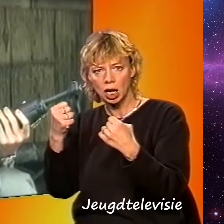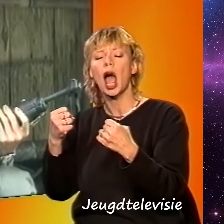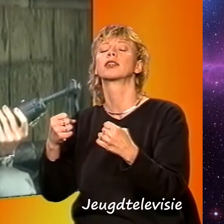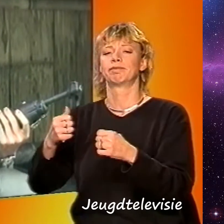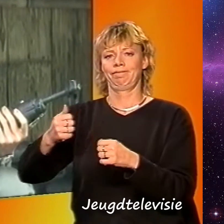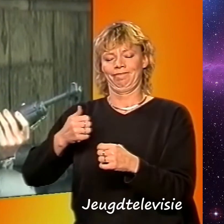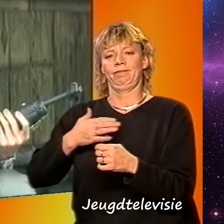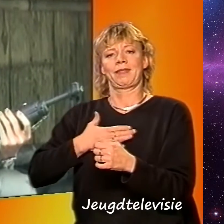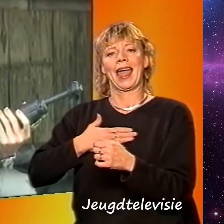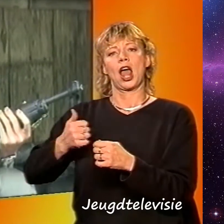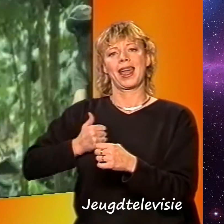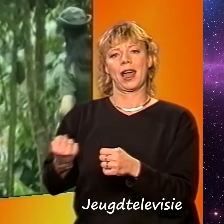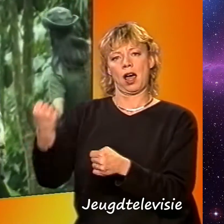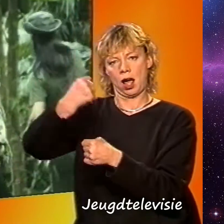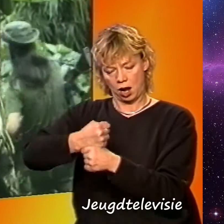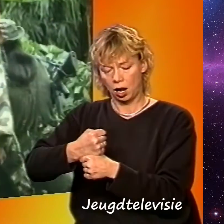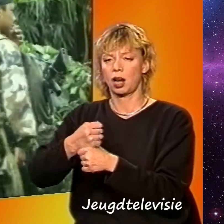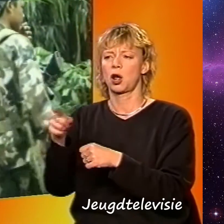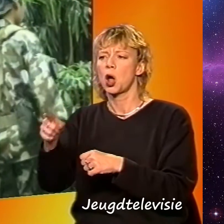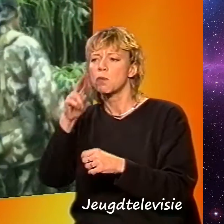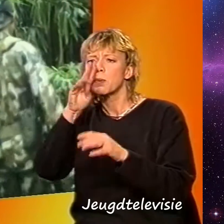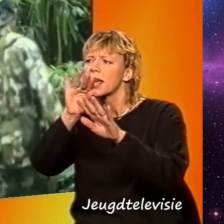aandacht te krijgen voor het lot van het Karenvolk.